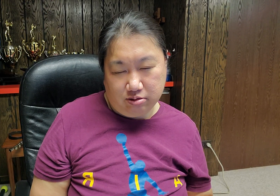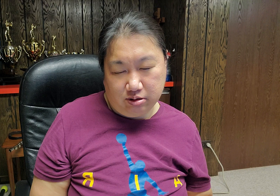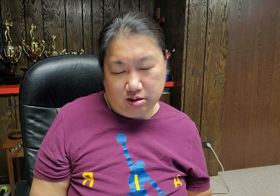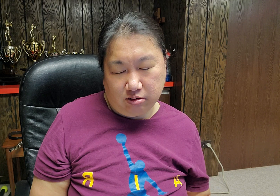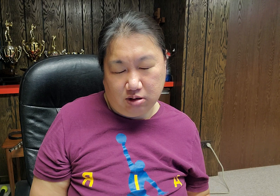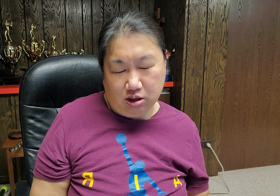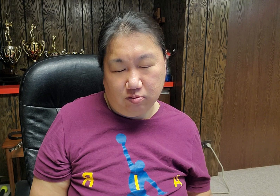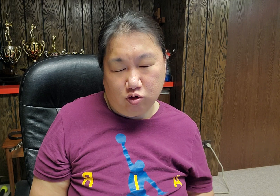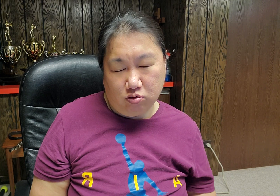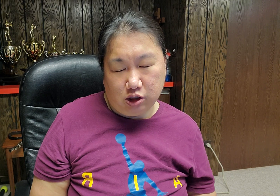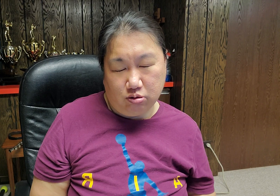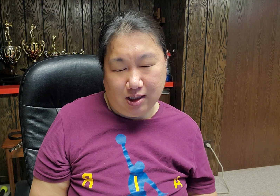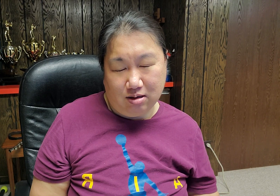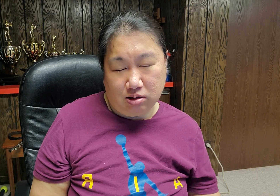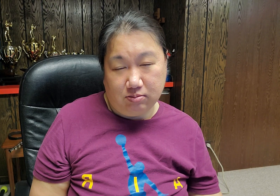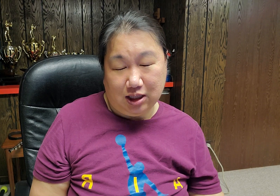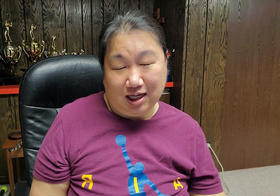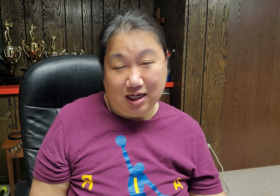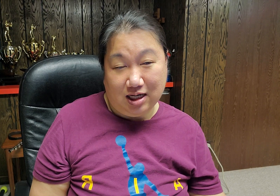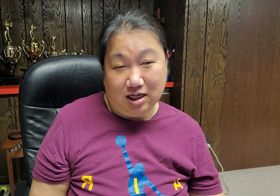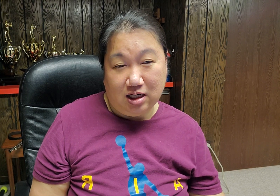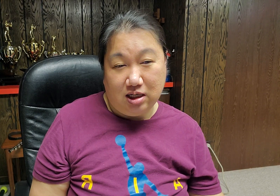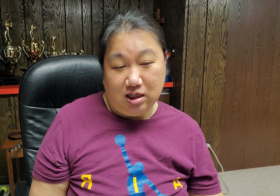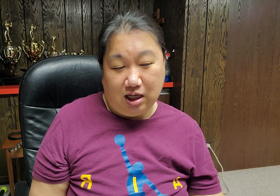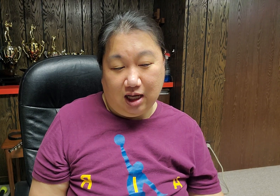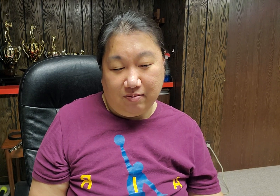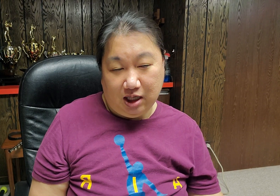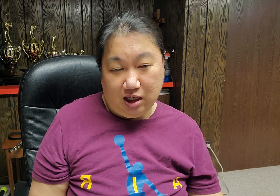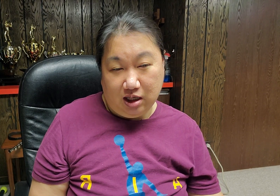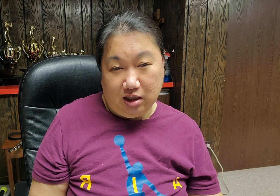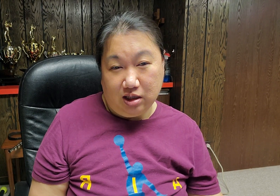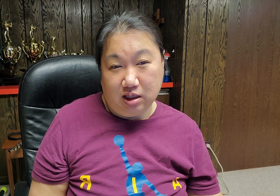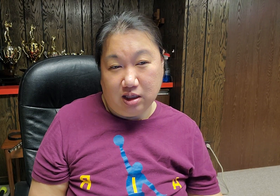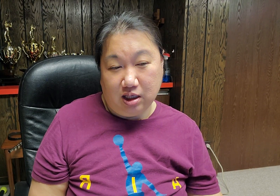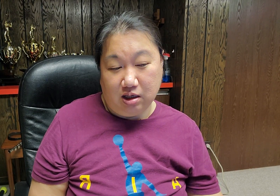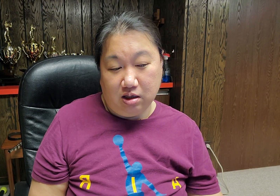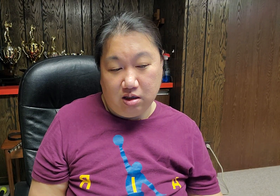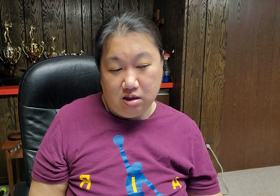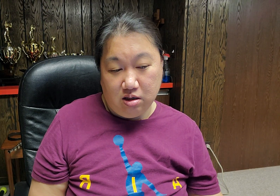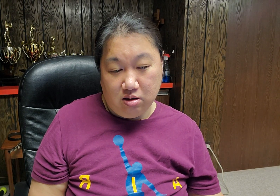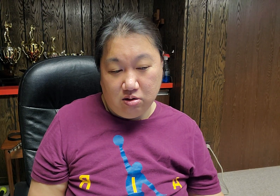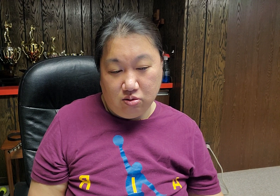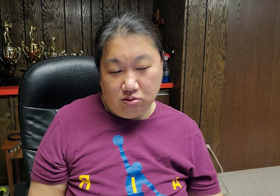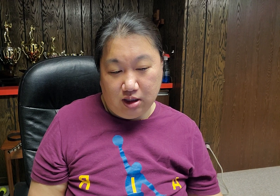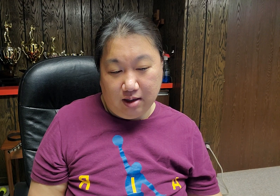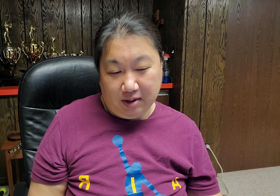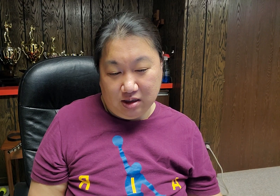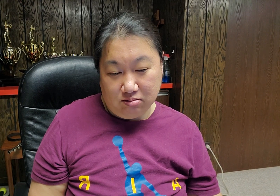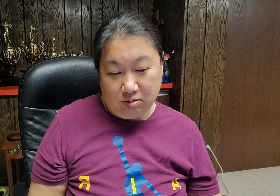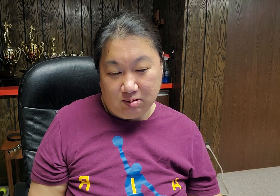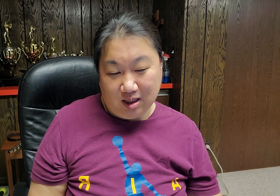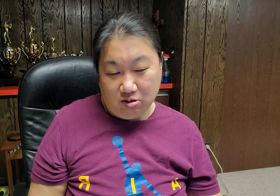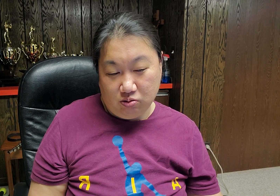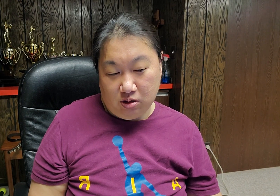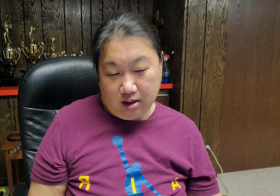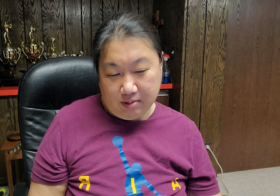그리스도 이름으로 기도하였습니다. 아멘 오늘의 말씀입니다. 오늘의